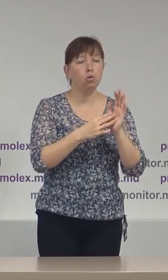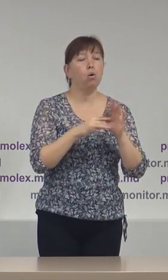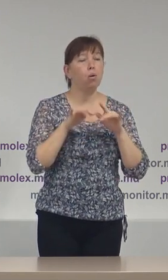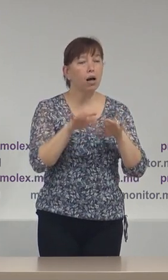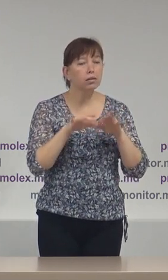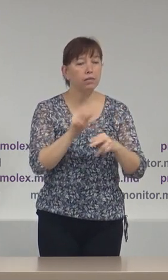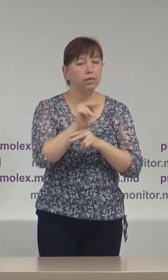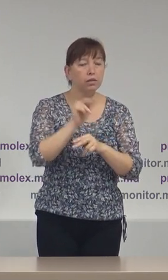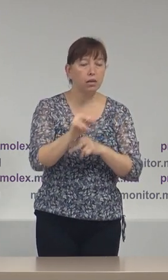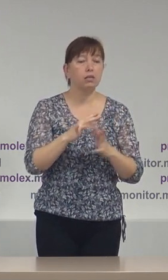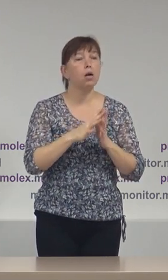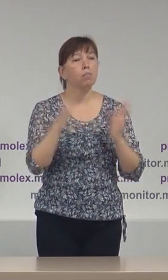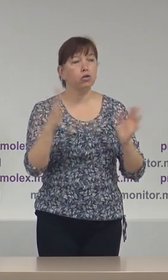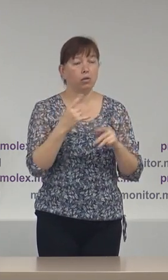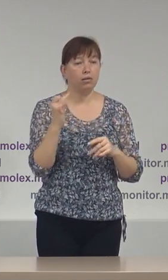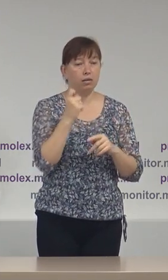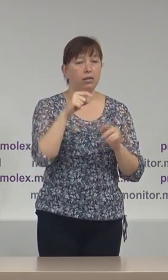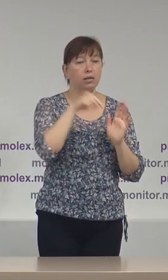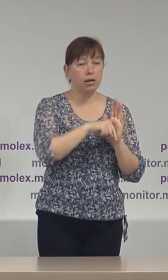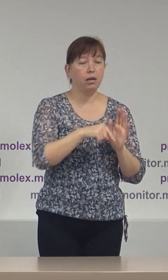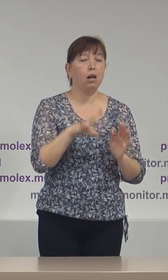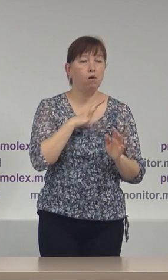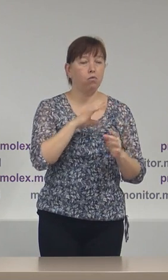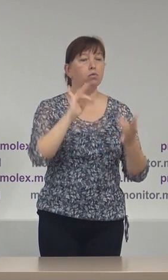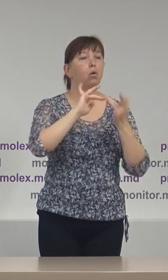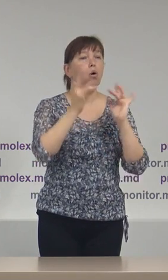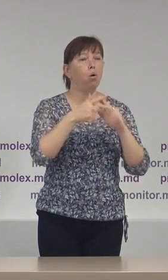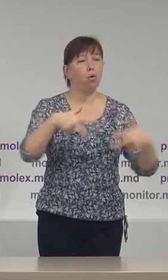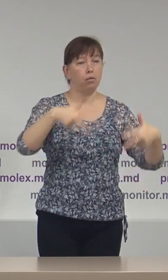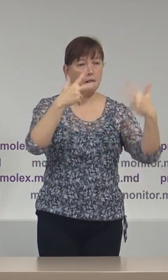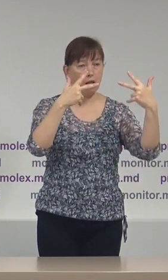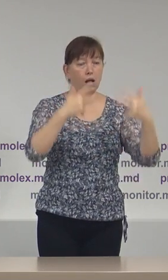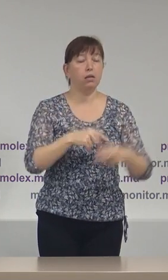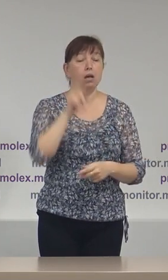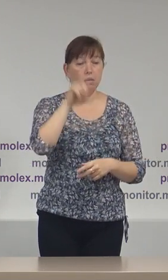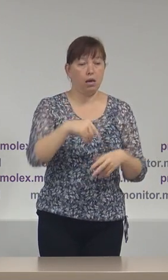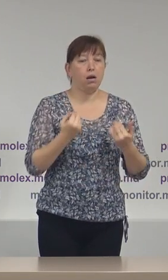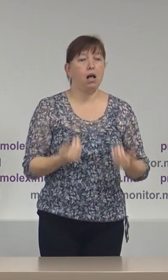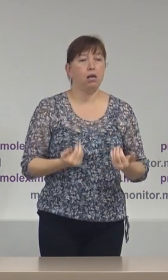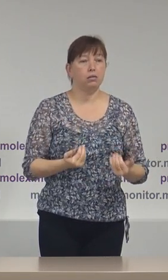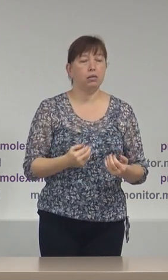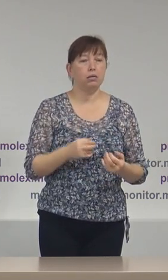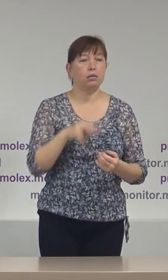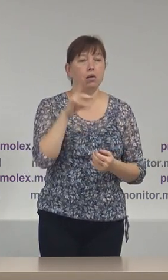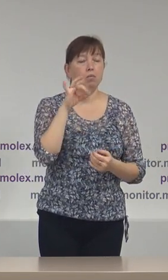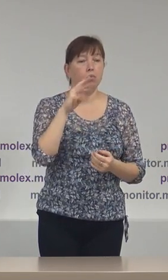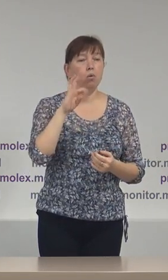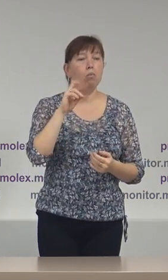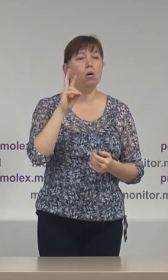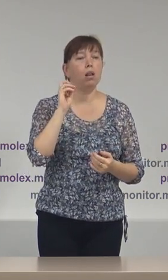majoritatea dintre ele fiind online chiar astăzi Asociația